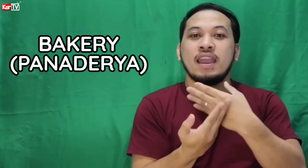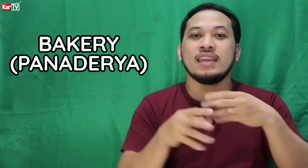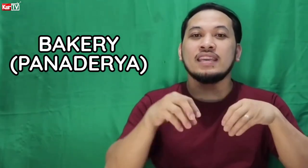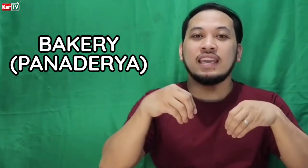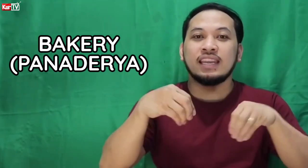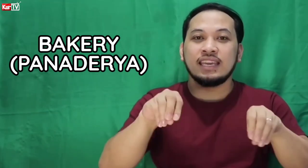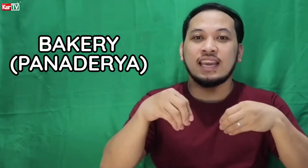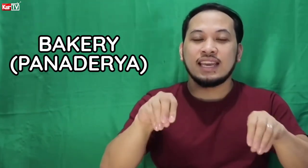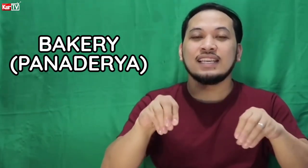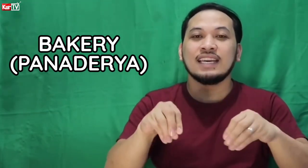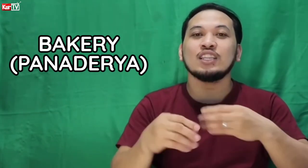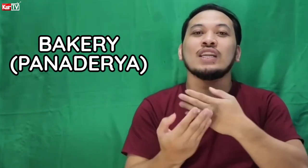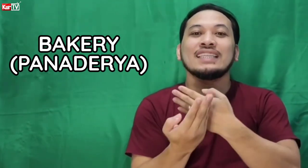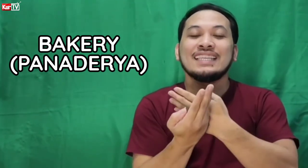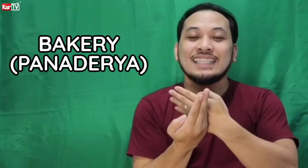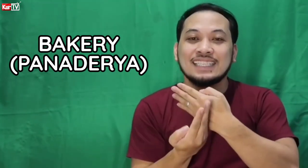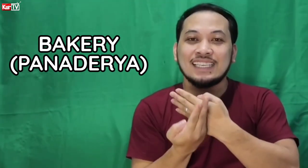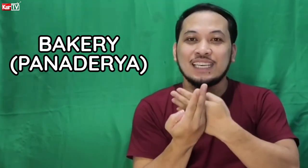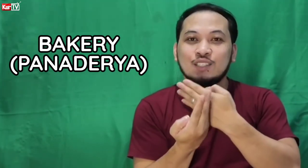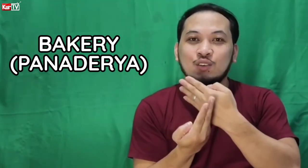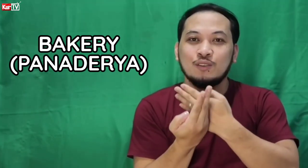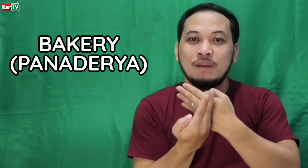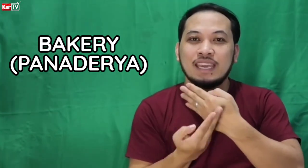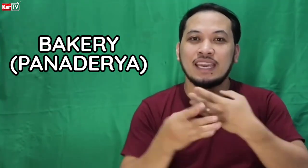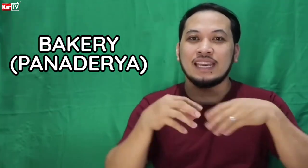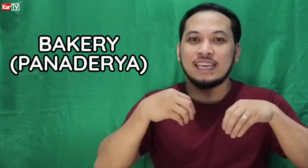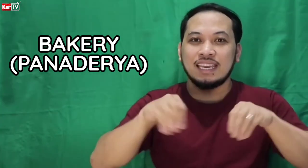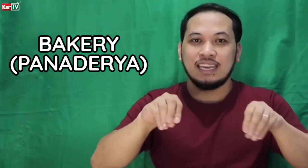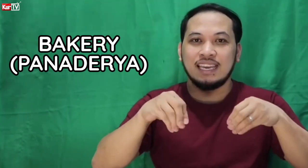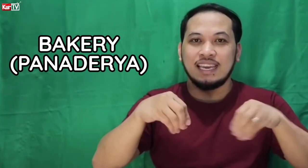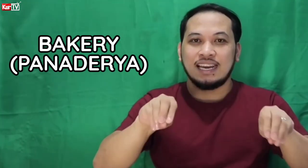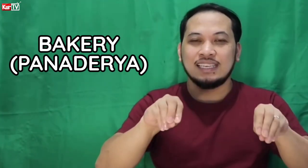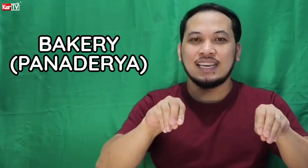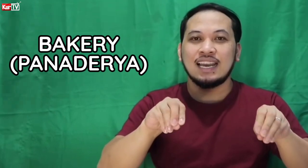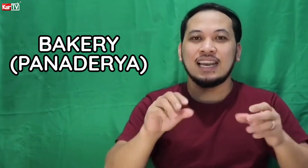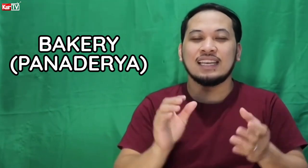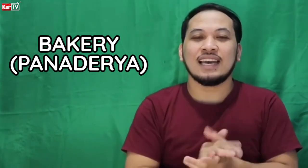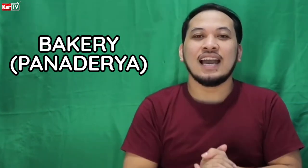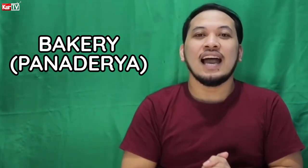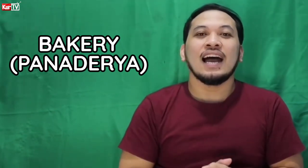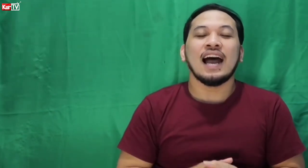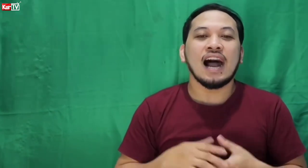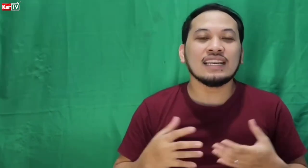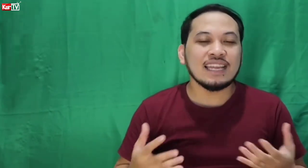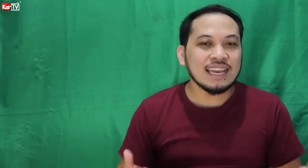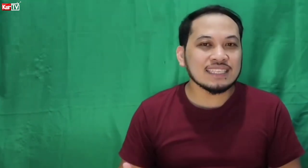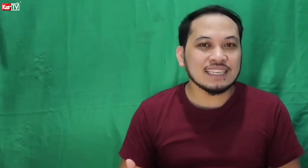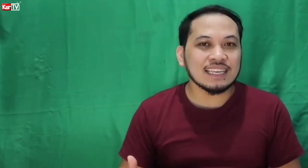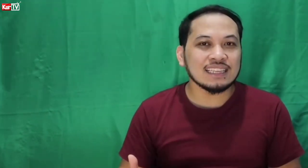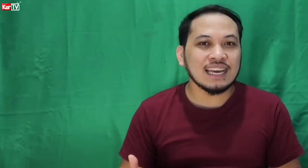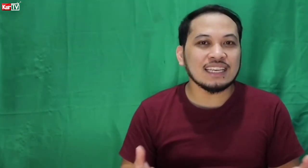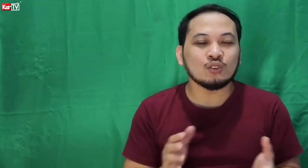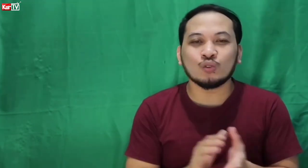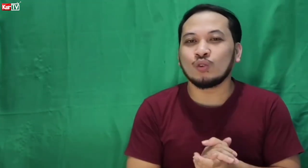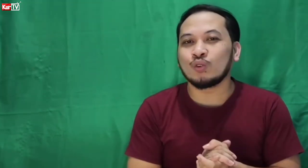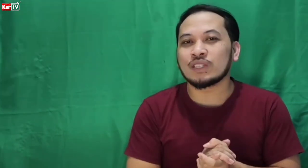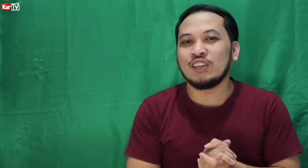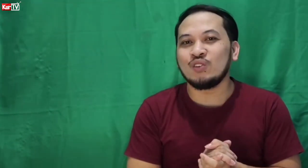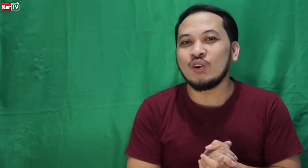Bakery. Ayan, ganito natin isisenyas yung bakery. Ayan. Ang next na salita na ituturo ko sa inyo